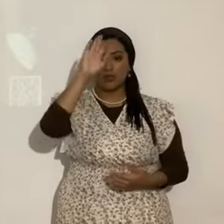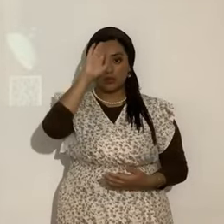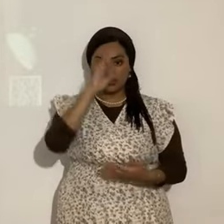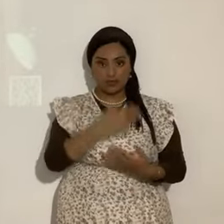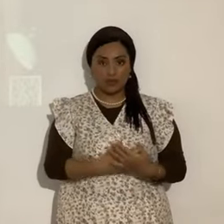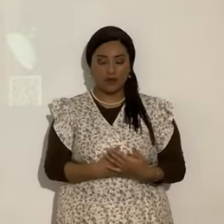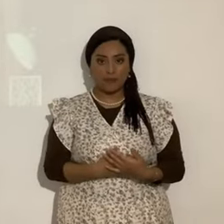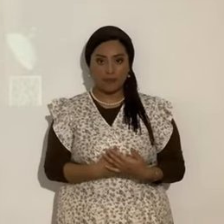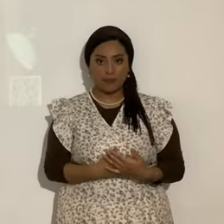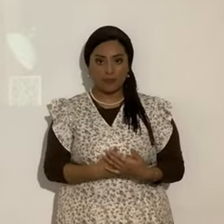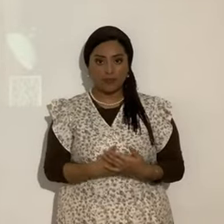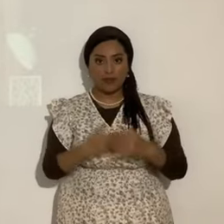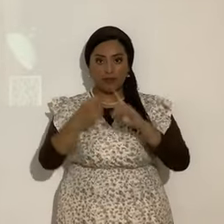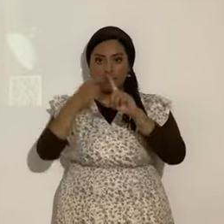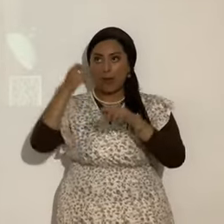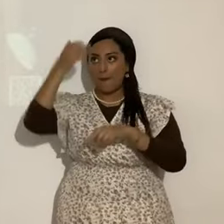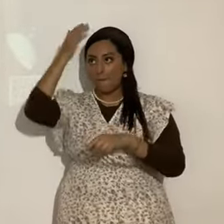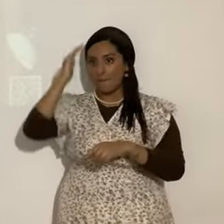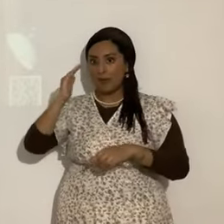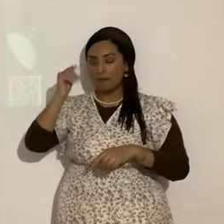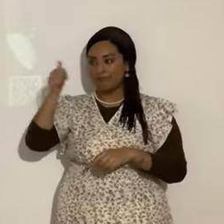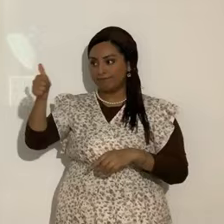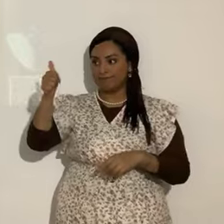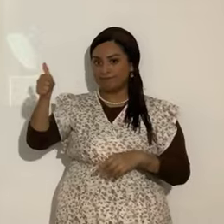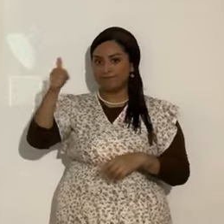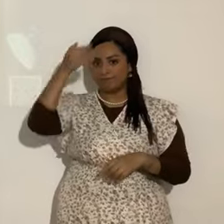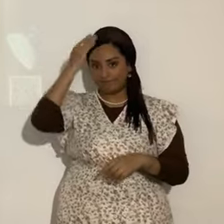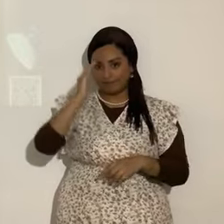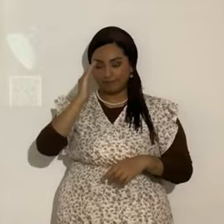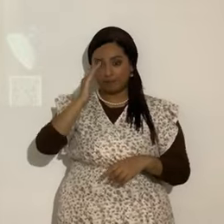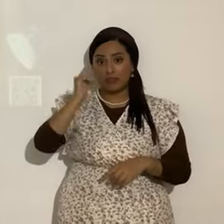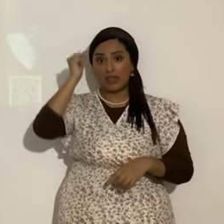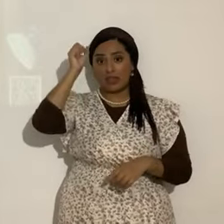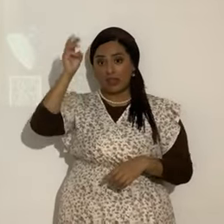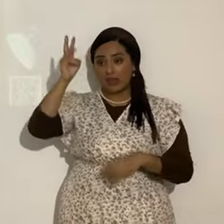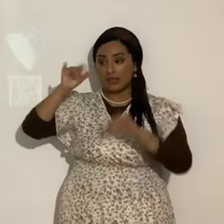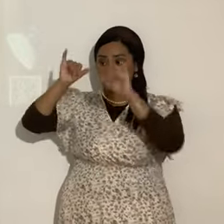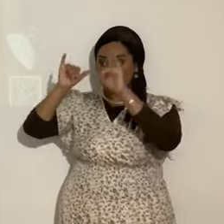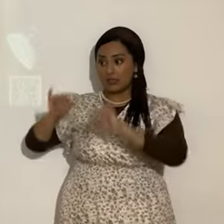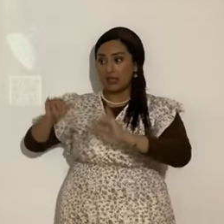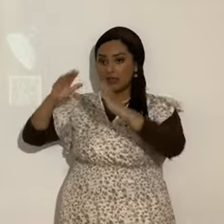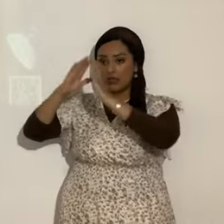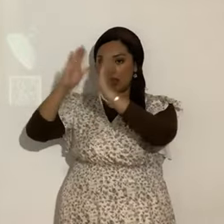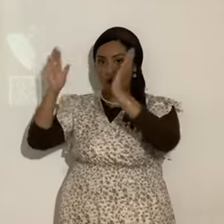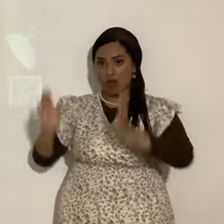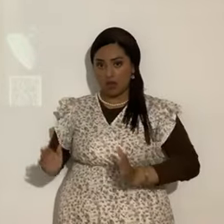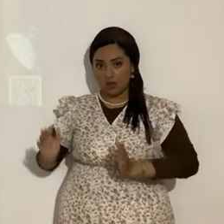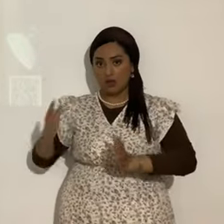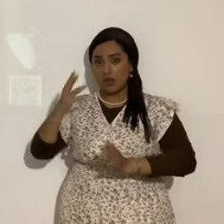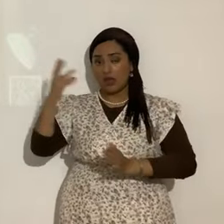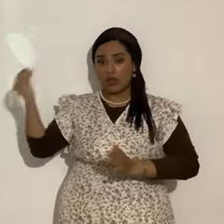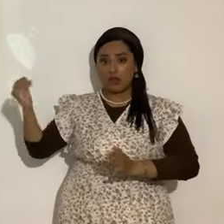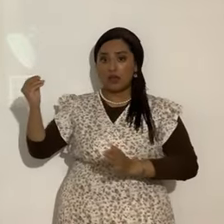De Elohim. Él es Elohim. Permanece en la casa. Y está sobre ella.